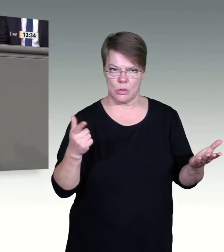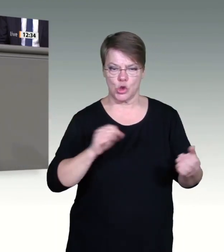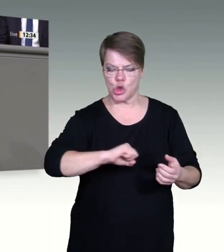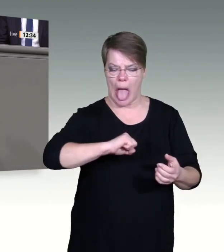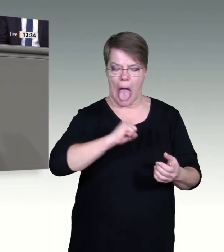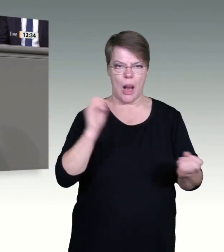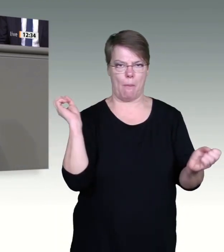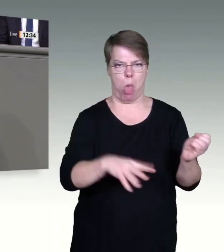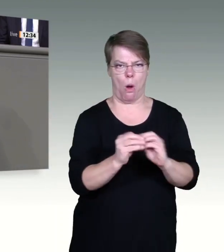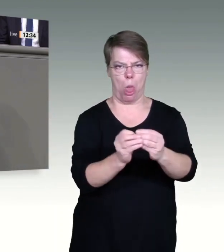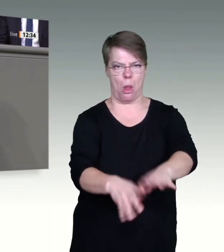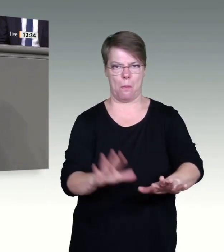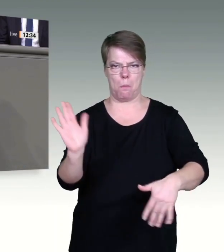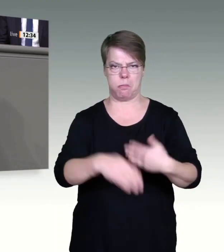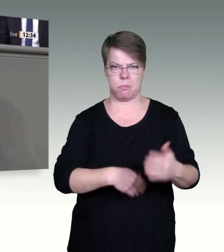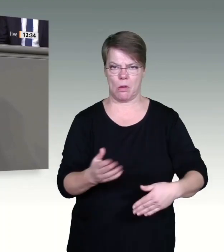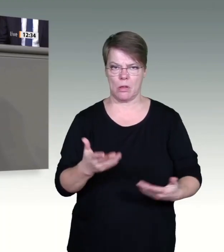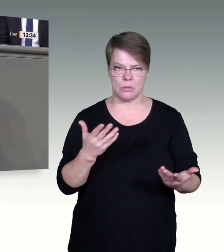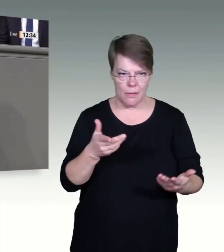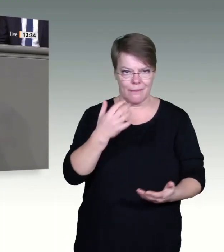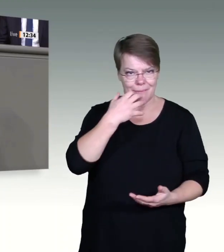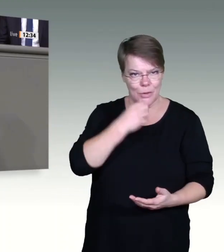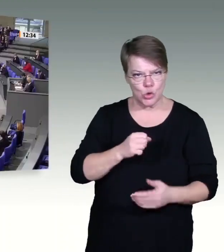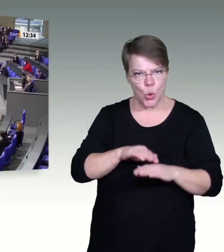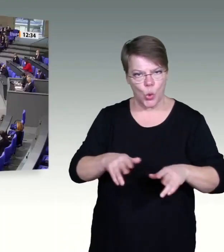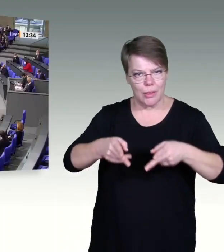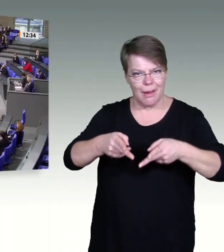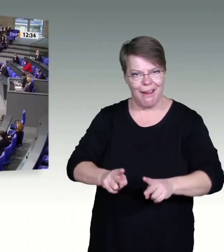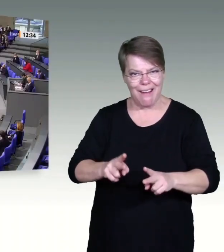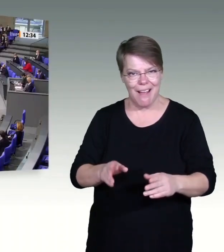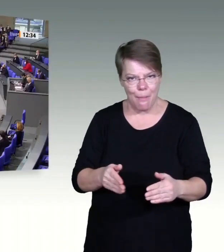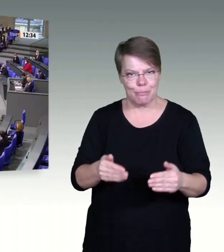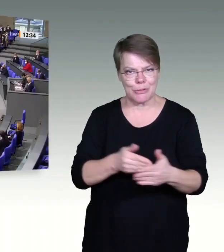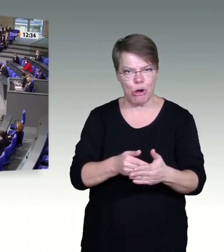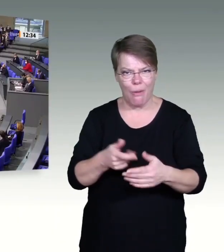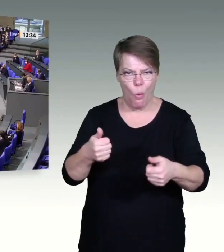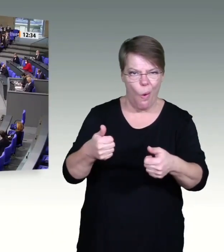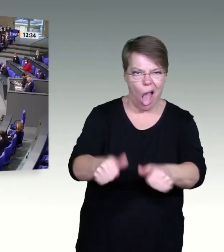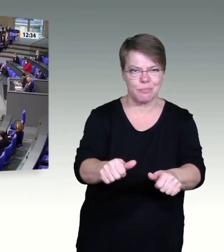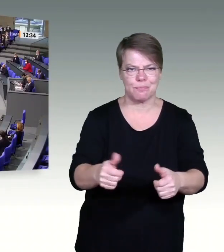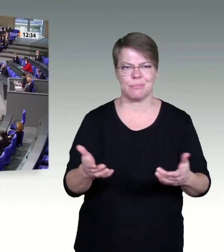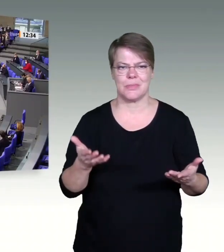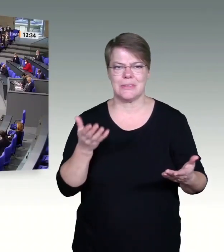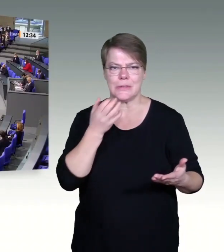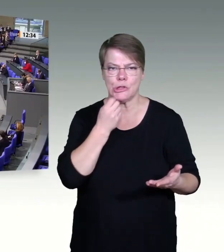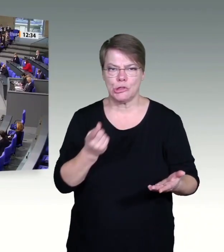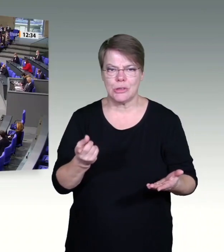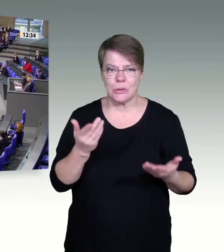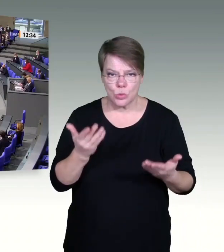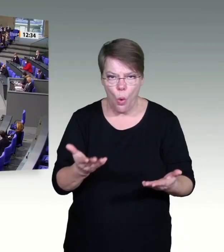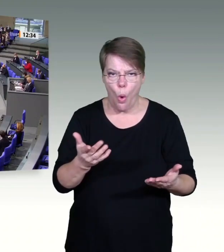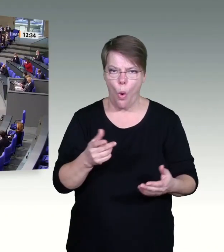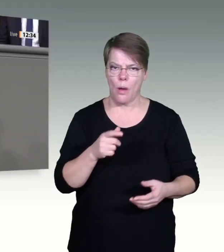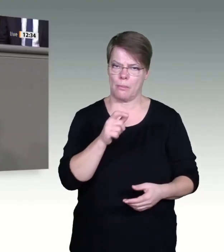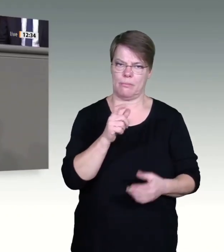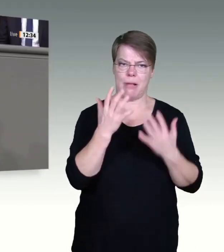Vorgängerregierung. Ihre Wortwahl, Herr Scholz, ist verräterisch. Für meine